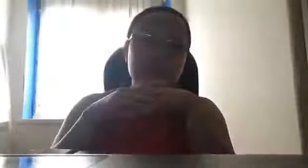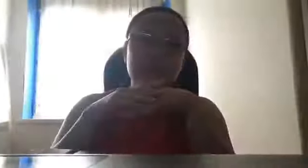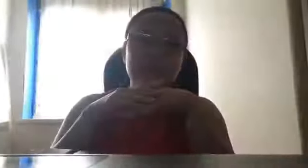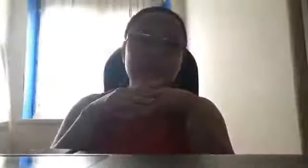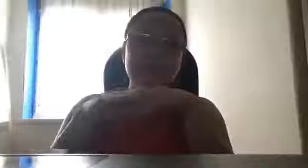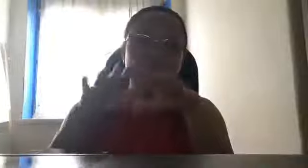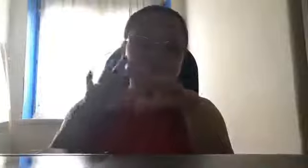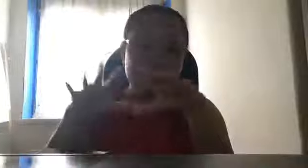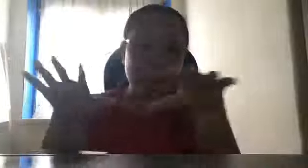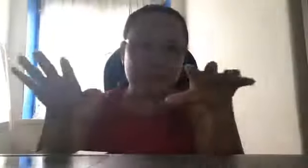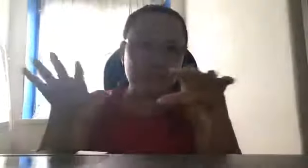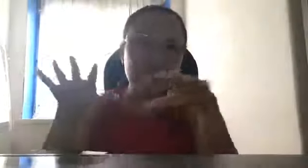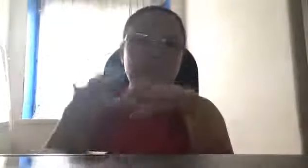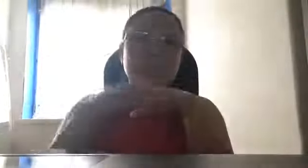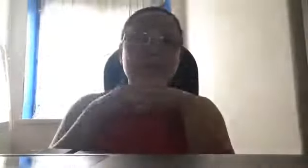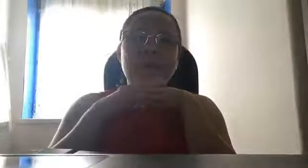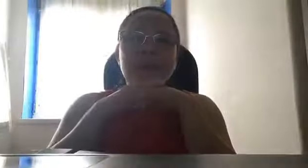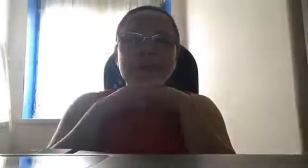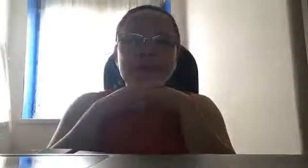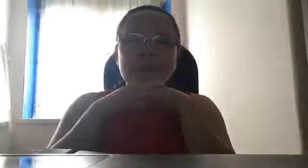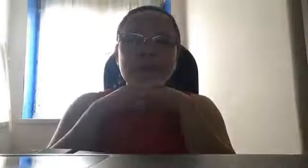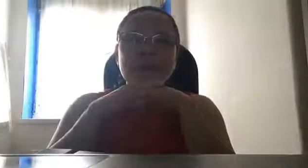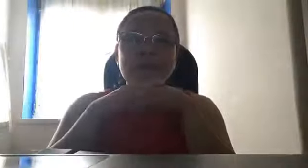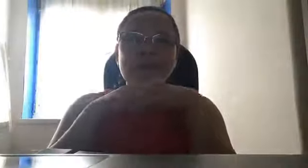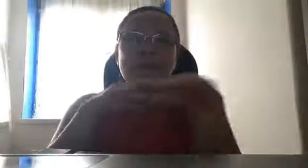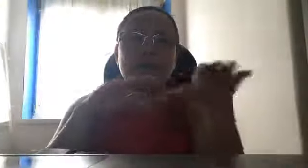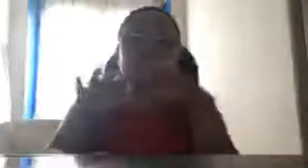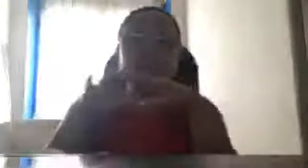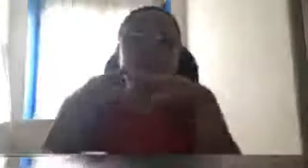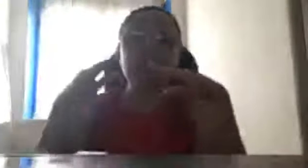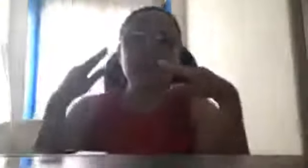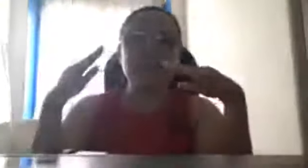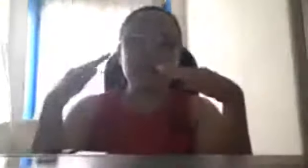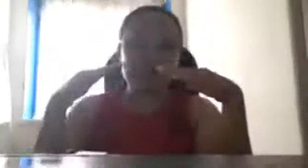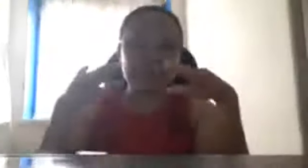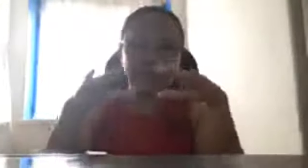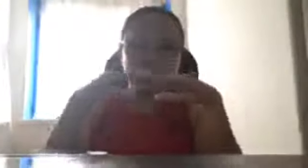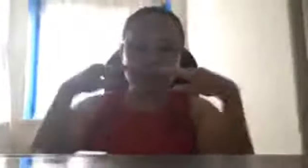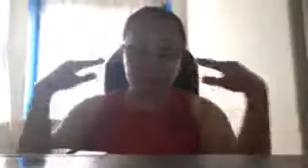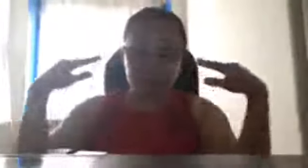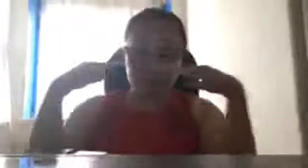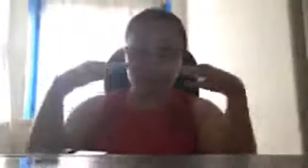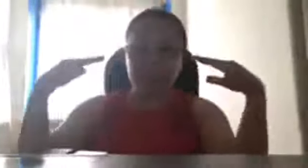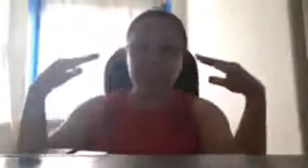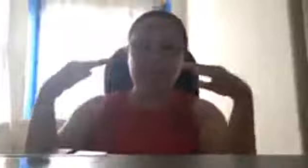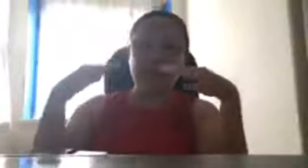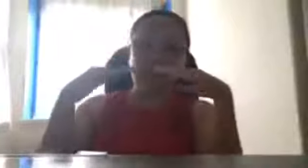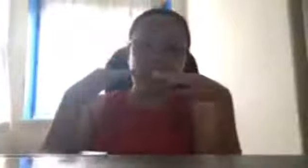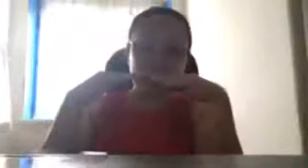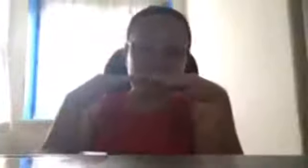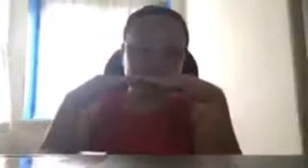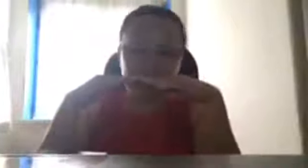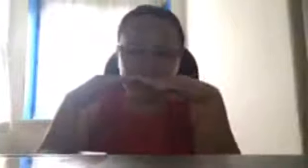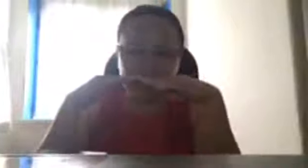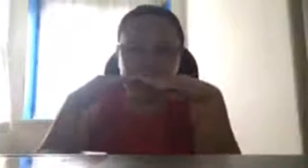program, simple lang po. Pero, kailangan, mayroon po kayong sinusunod na, na,